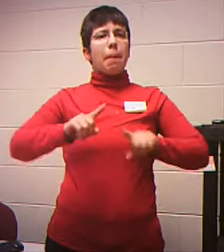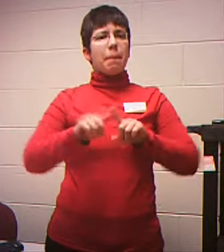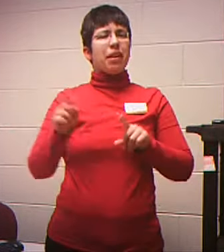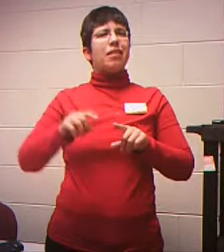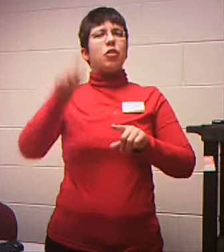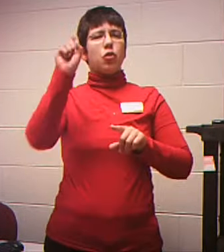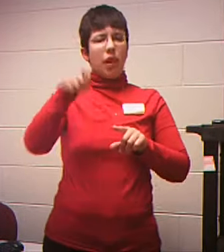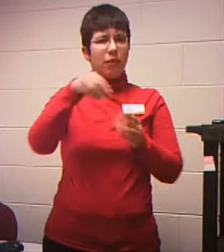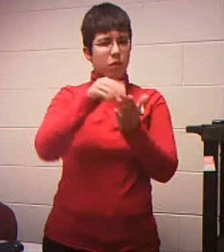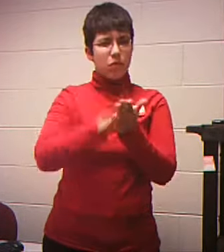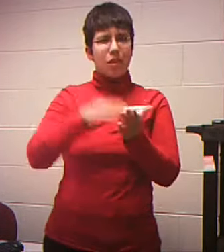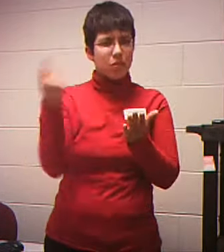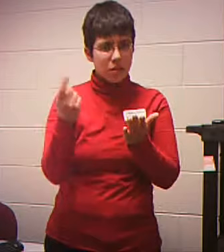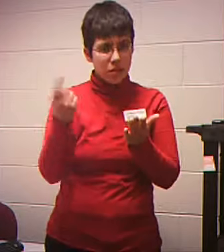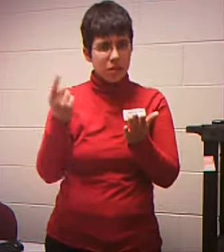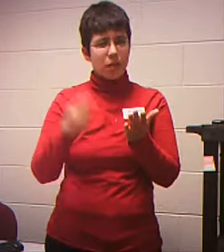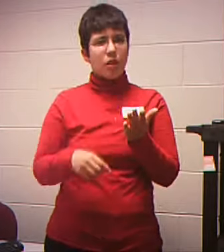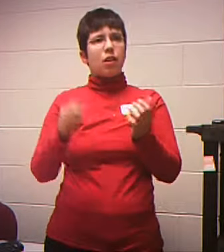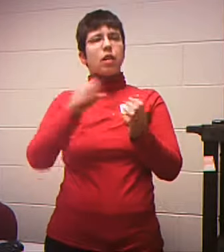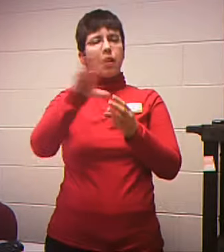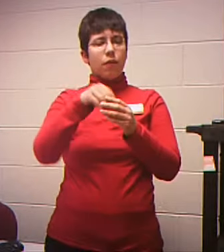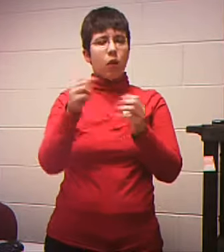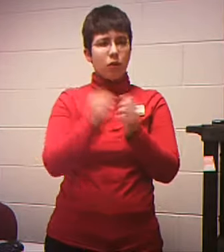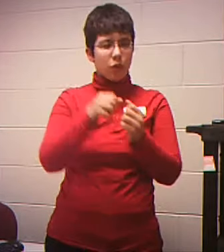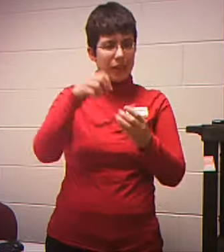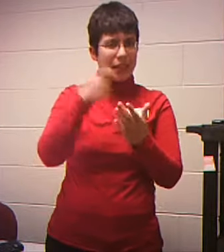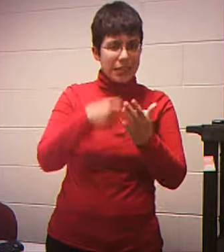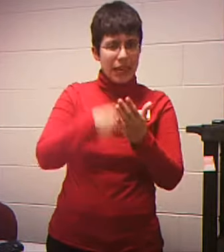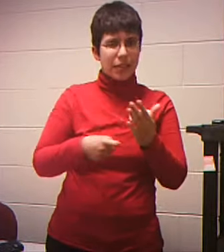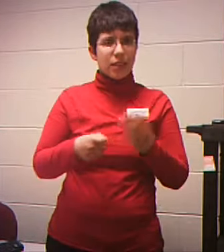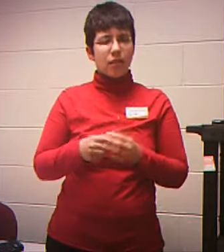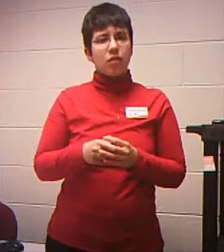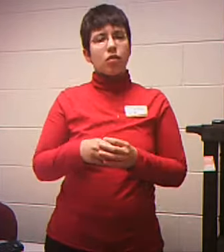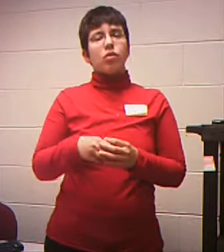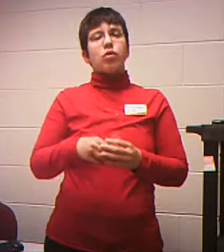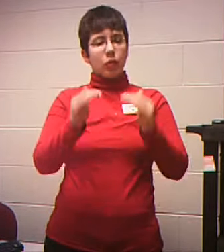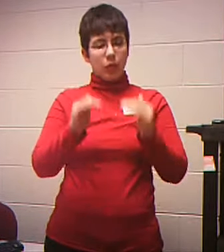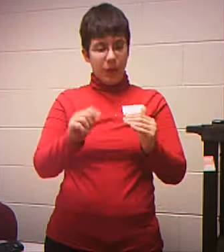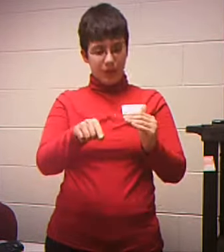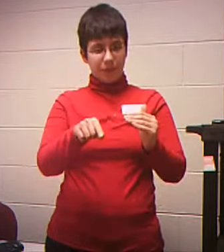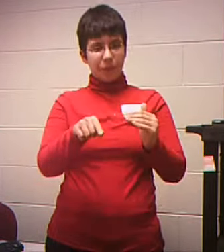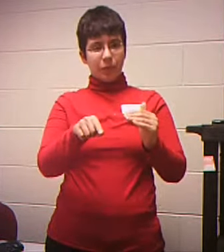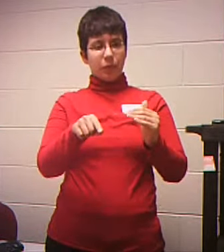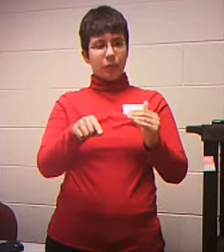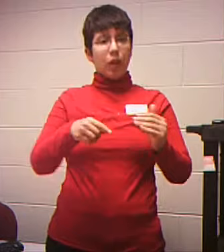And then here You can indicate What those types Of income are There's all kinds Of things that Are connected With the military Your social